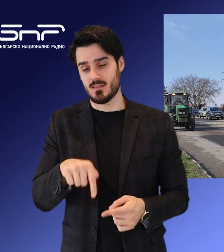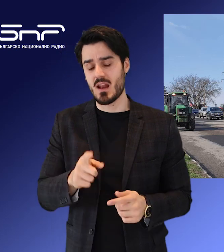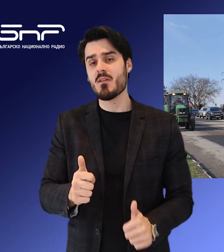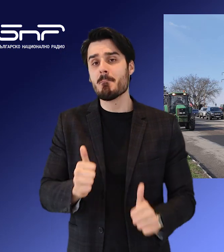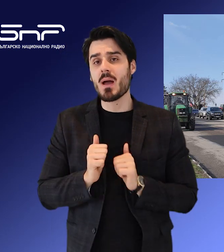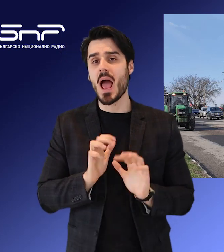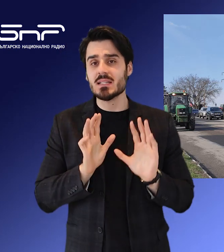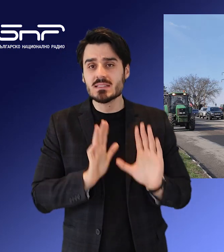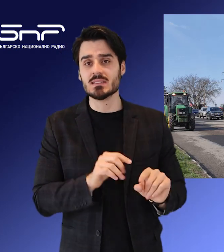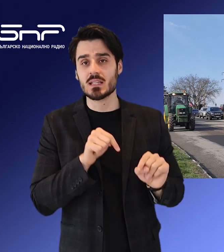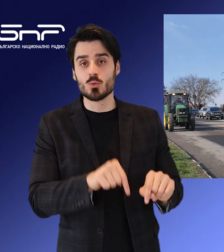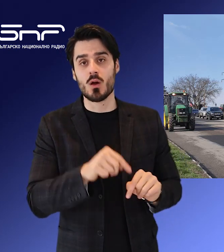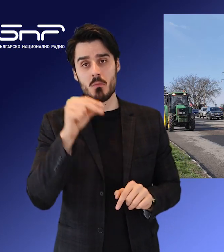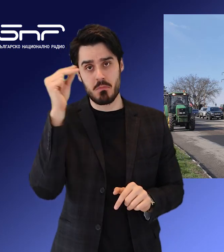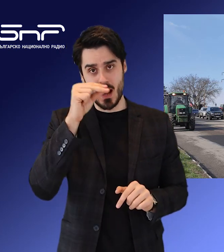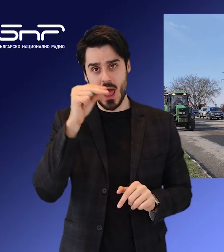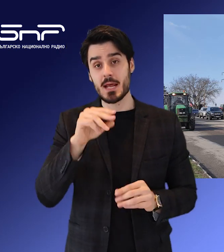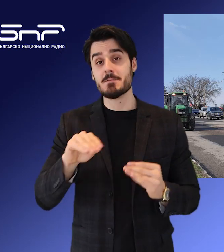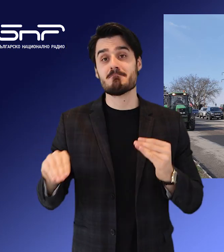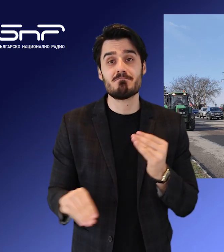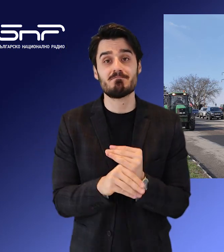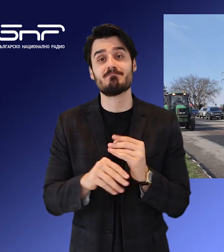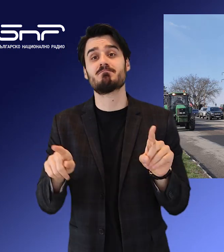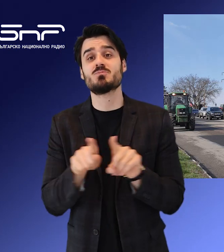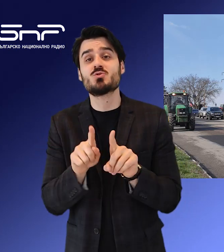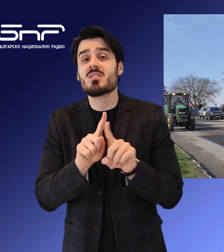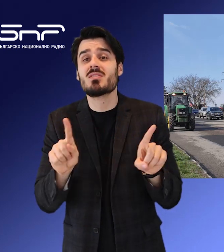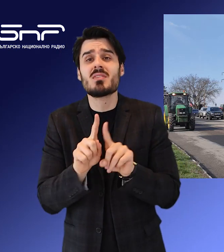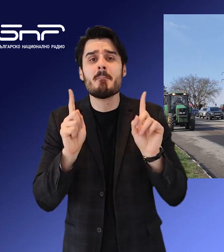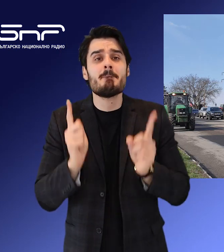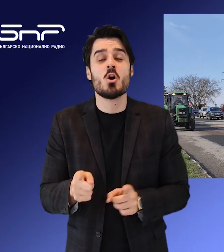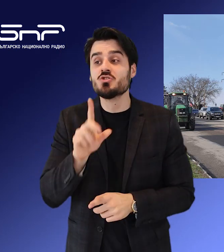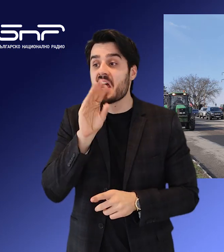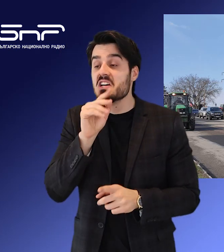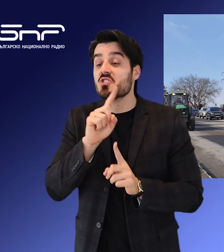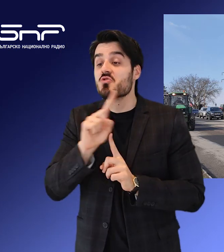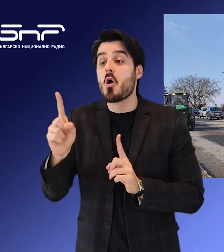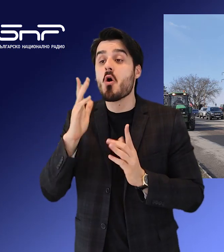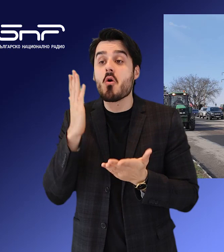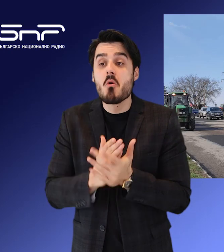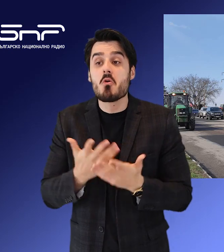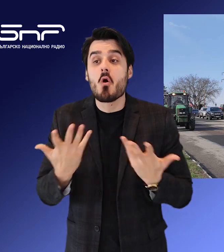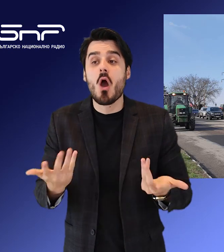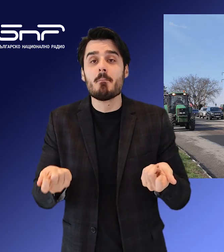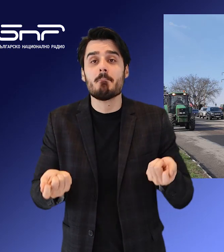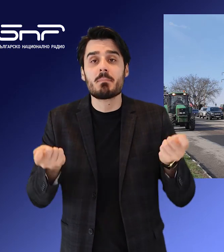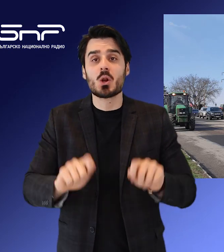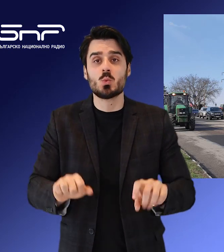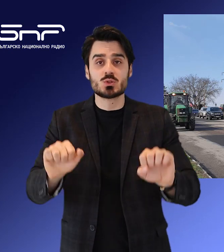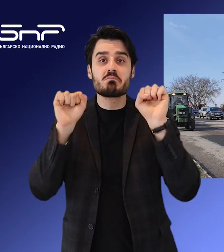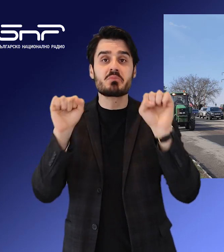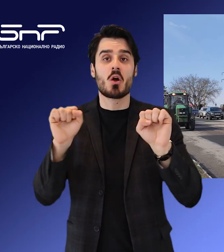създавата се ситуация. Радостина Жекова допълни, че не може да каже до кога ще остане блокадата при Кардам. За новините Майя Штербанова.